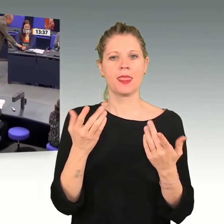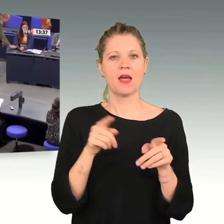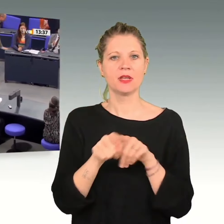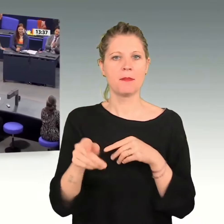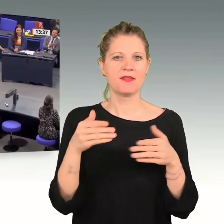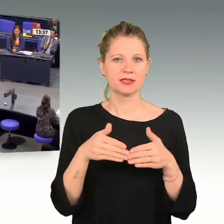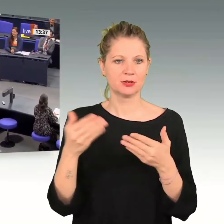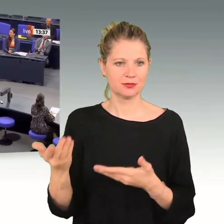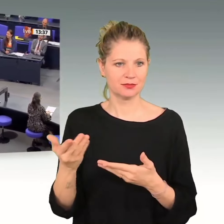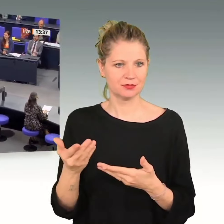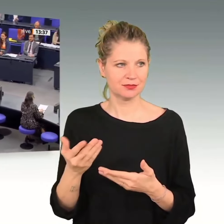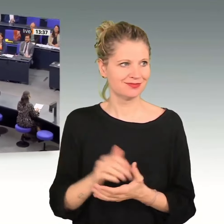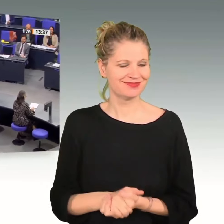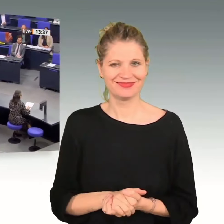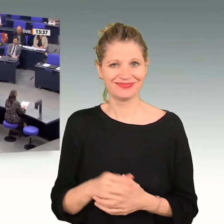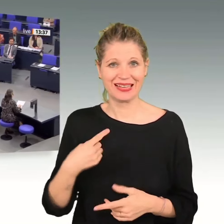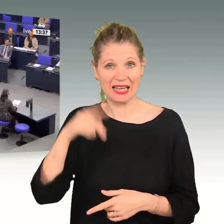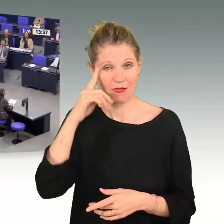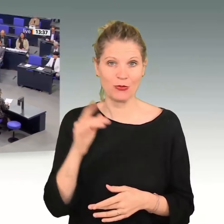Es kommt mich nicht an, dass es hierher fliegt.